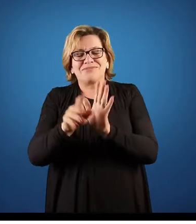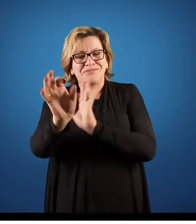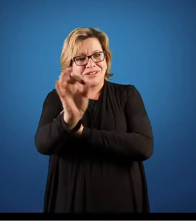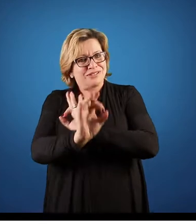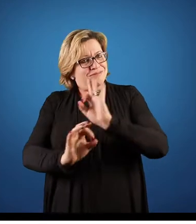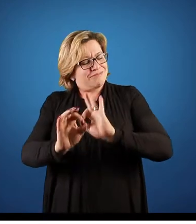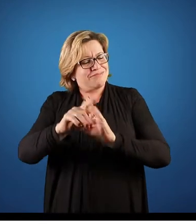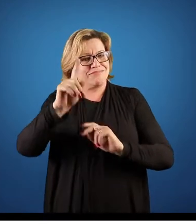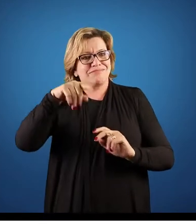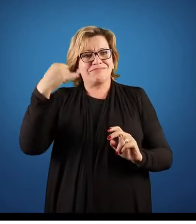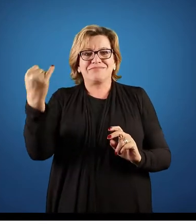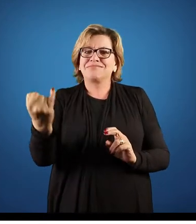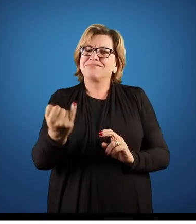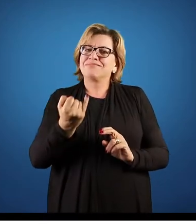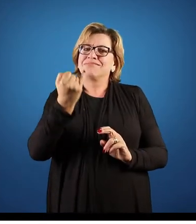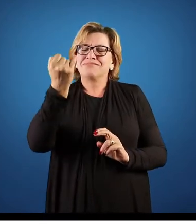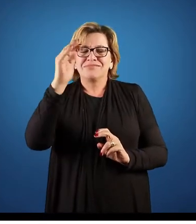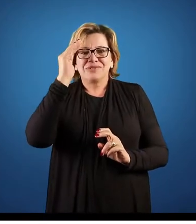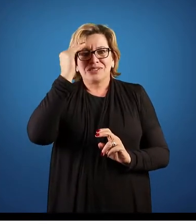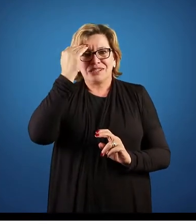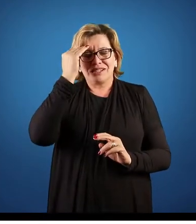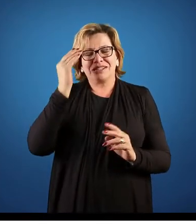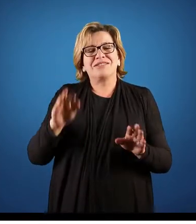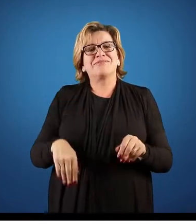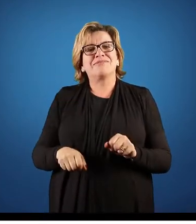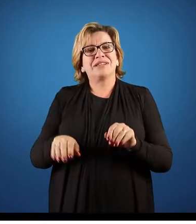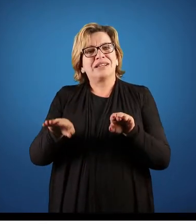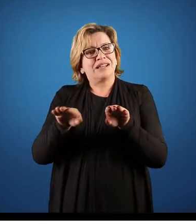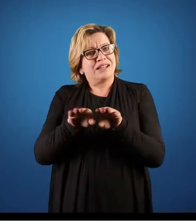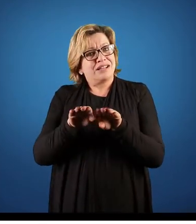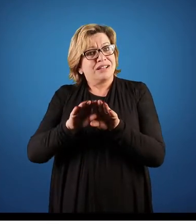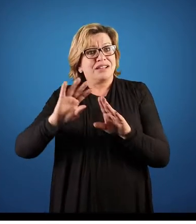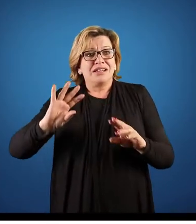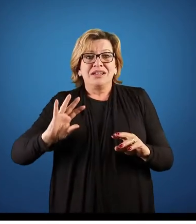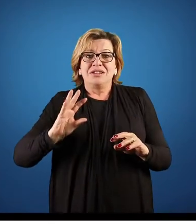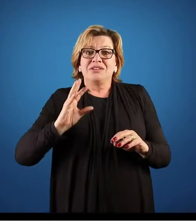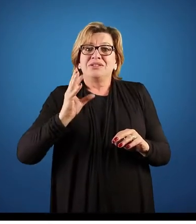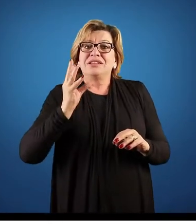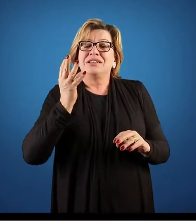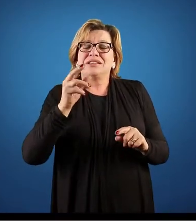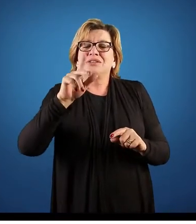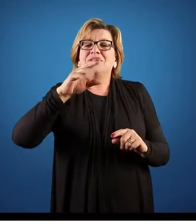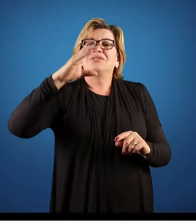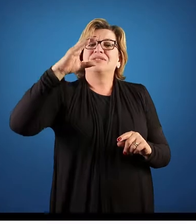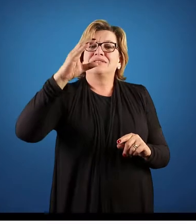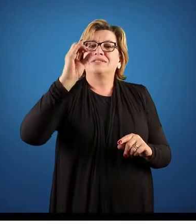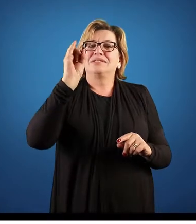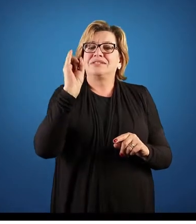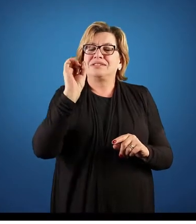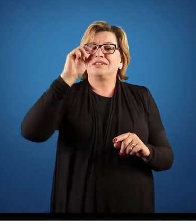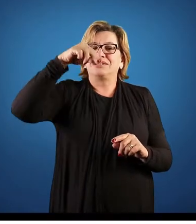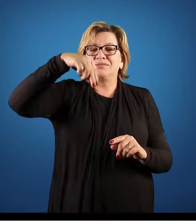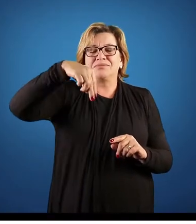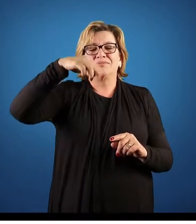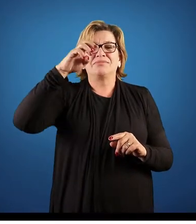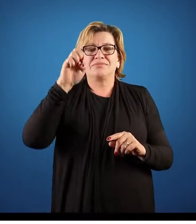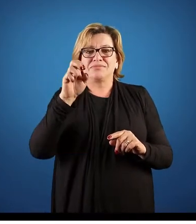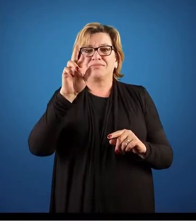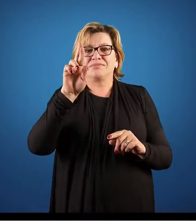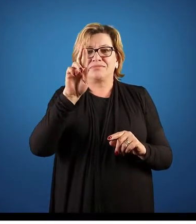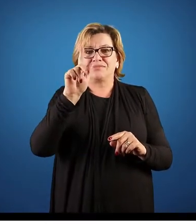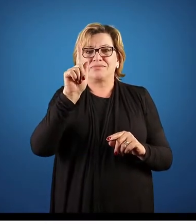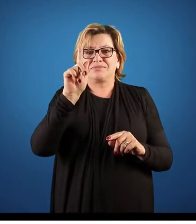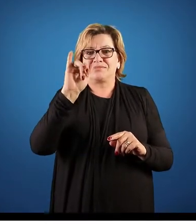importante nós entendermos e isso acontece de uma forma bastante sinérgica, quando a gente pega pequenos objetivos,